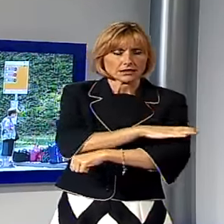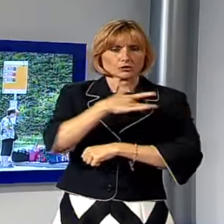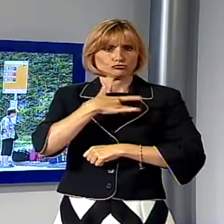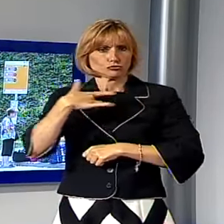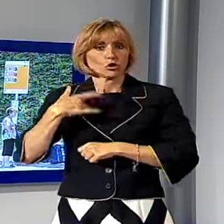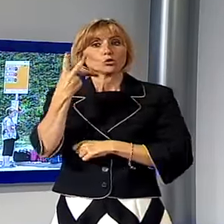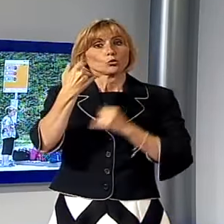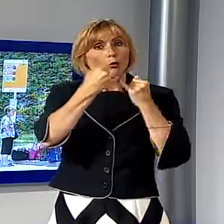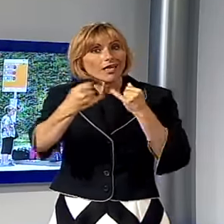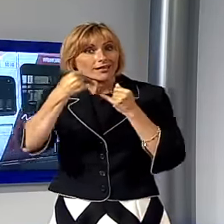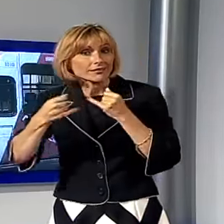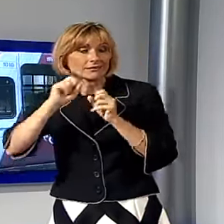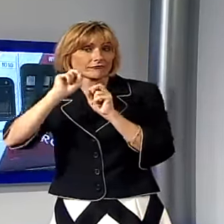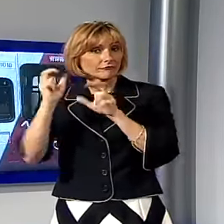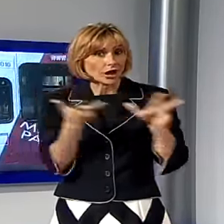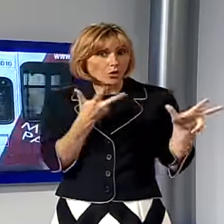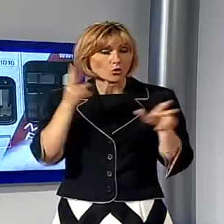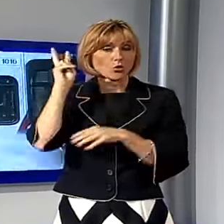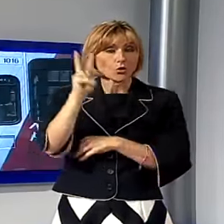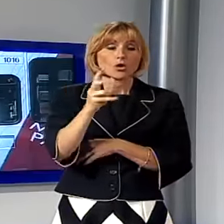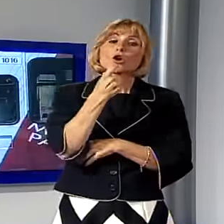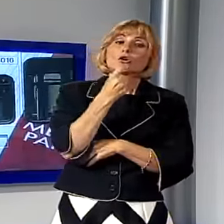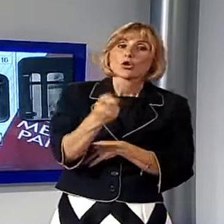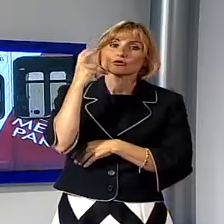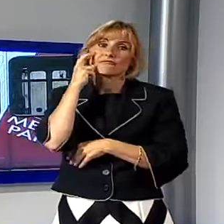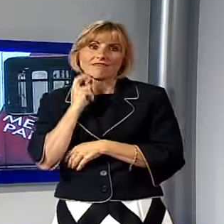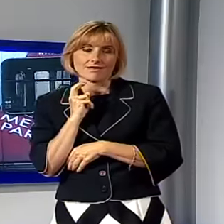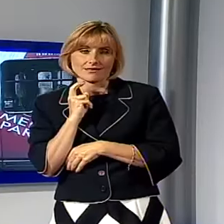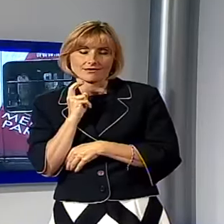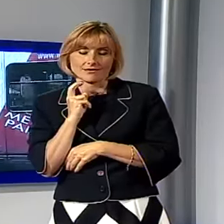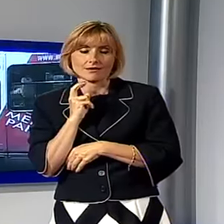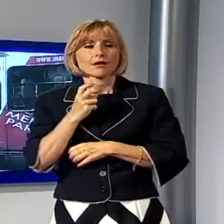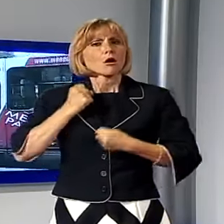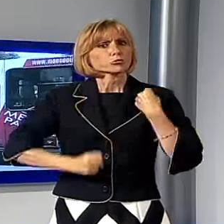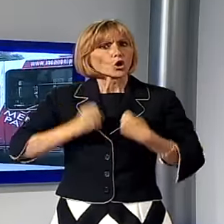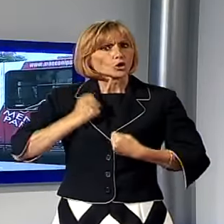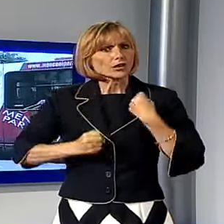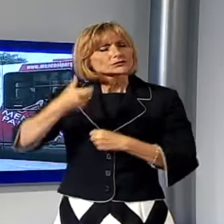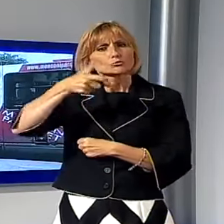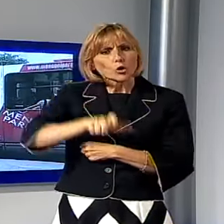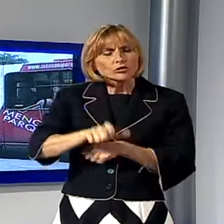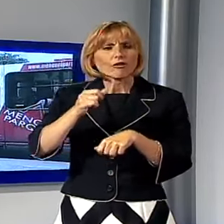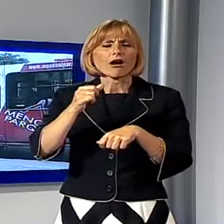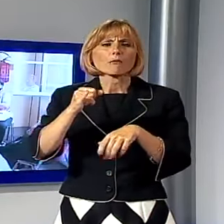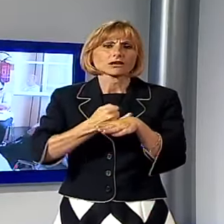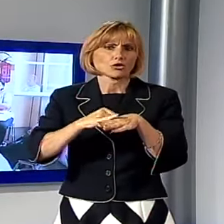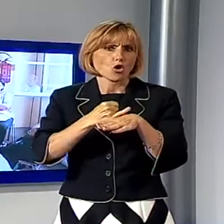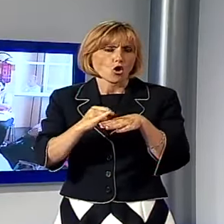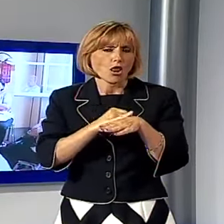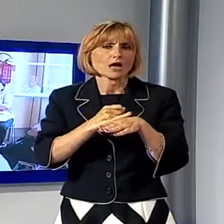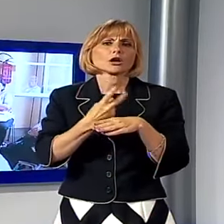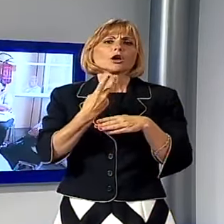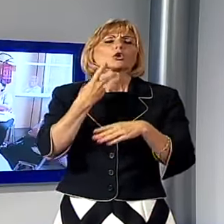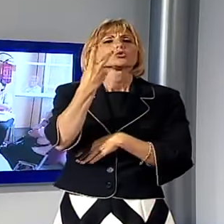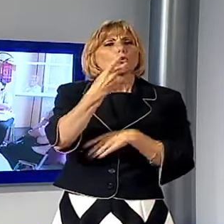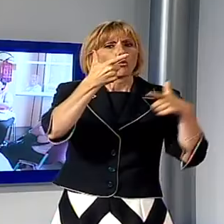veloci di navette a Lucca, la Lam Rossa e la Lam Verde. Sul piede di guerra, in particolare, ci sono i residenti di due popolosi